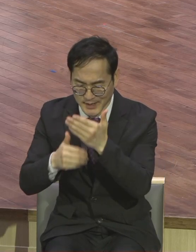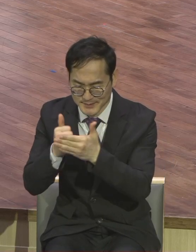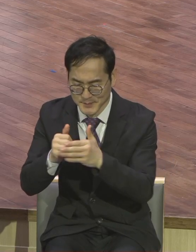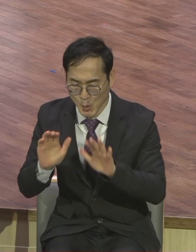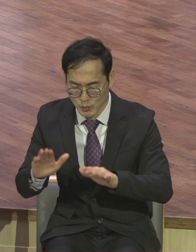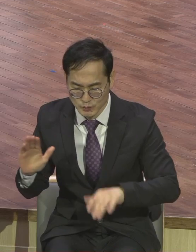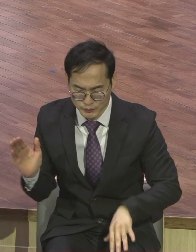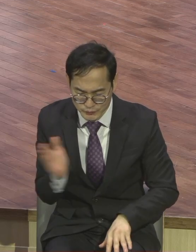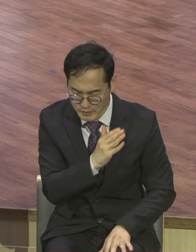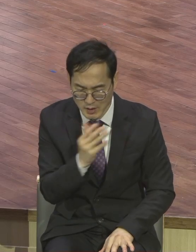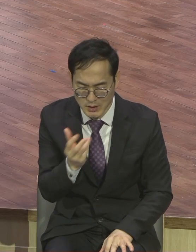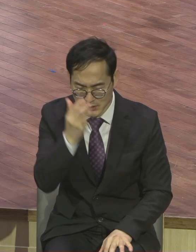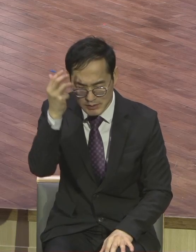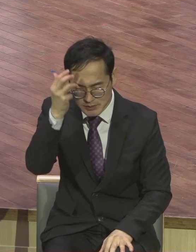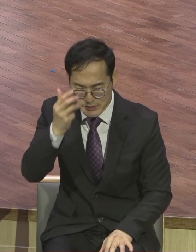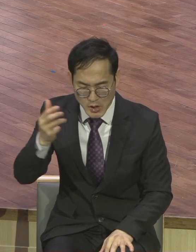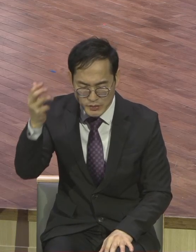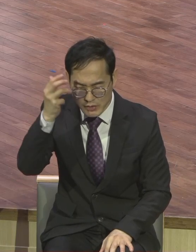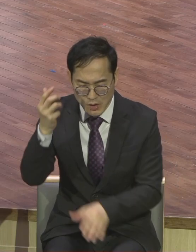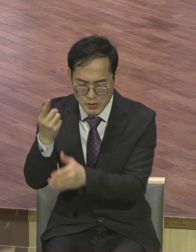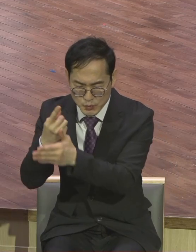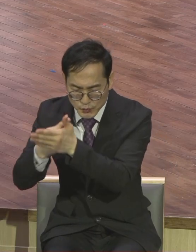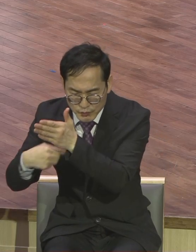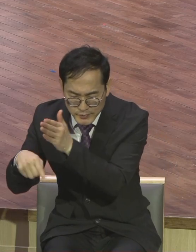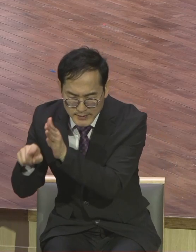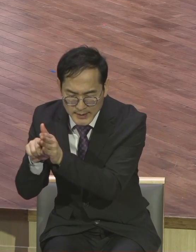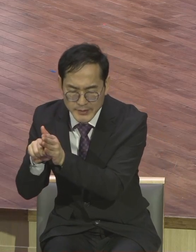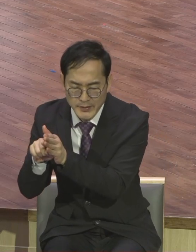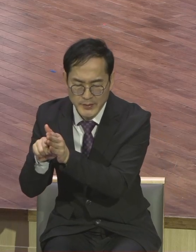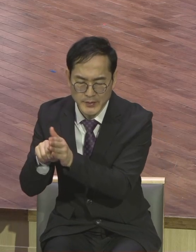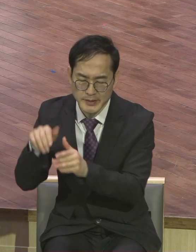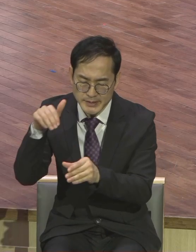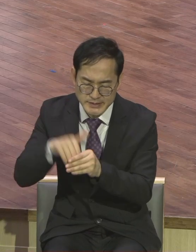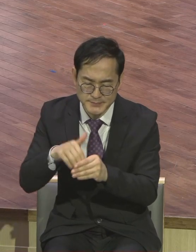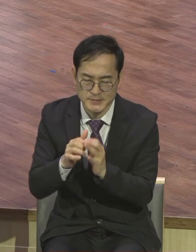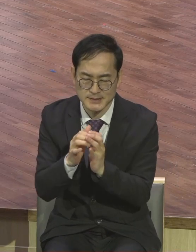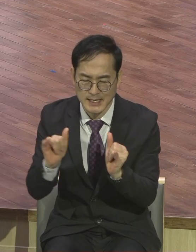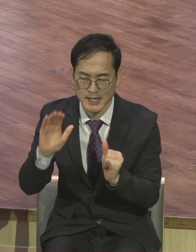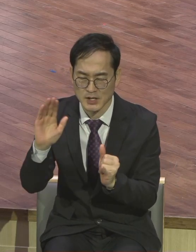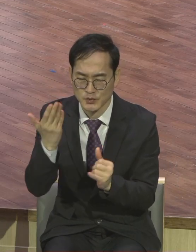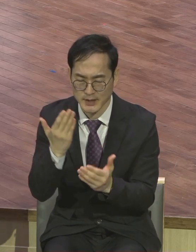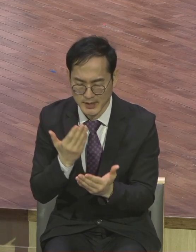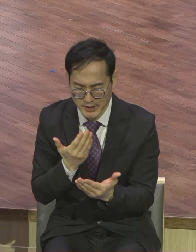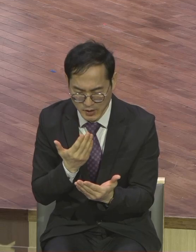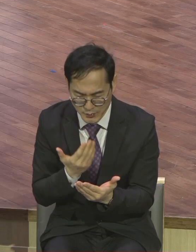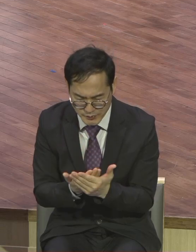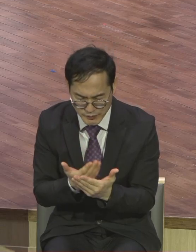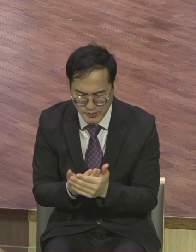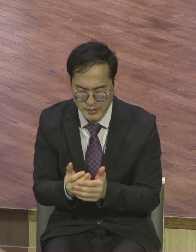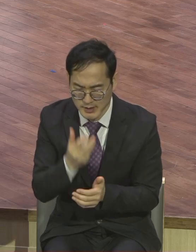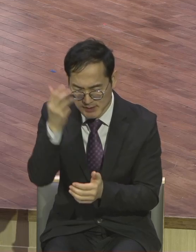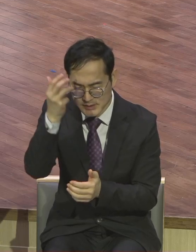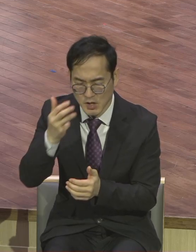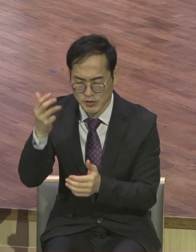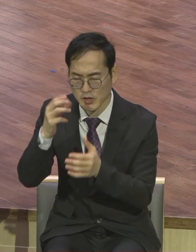성령을 위하여 심는자 되기하여 조합사서 성령의 사람이 되기하여